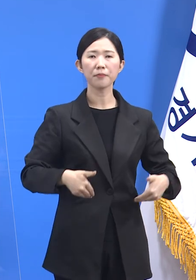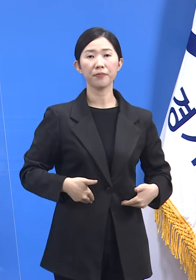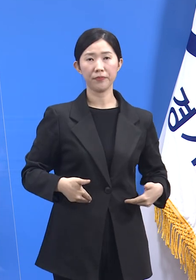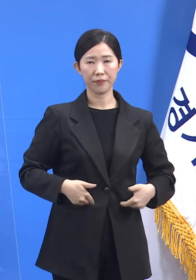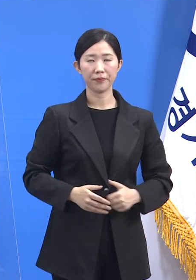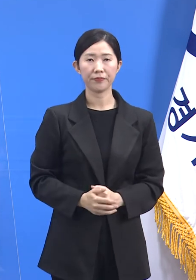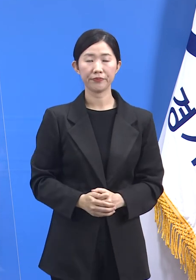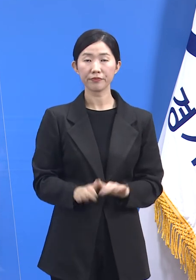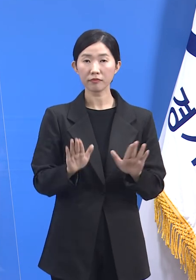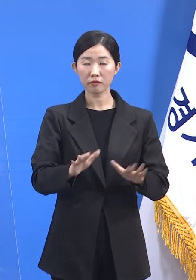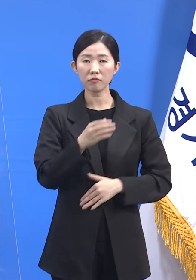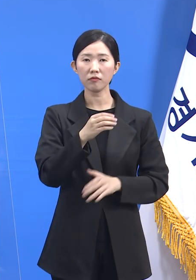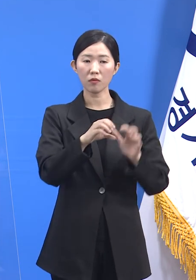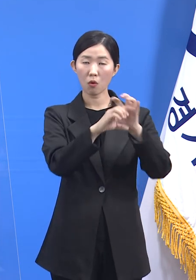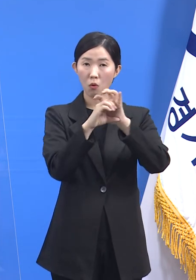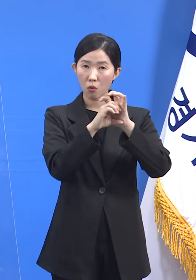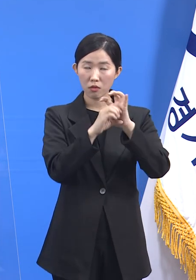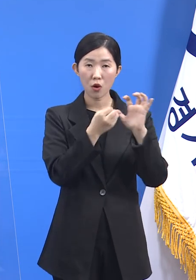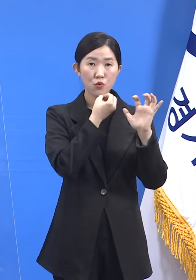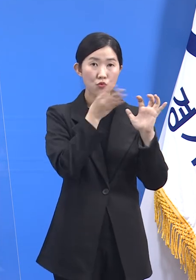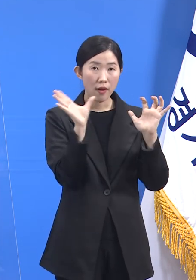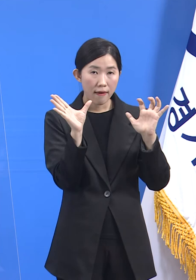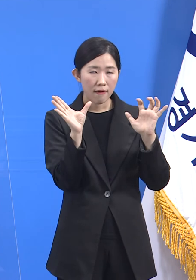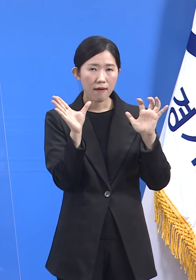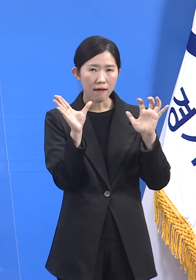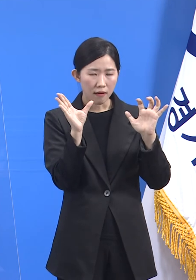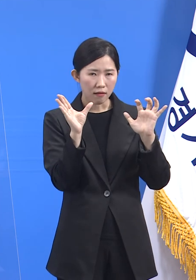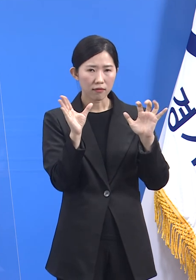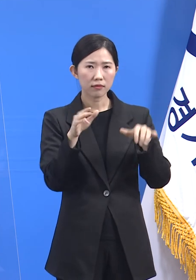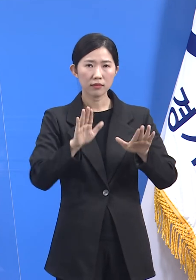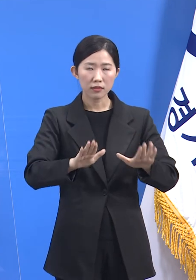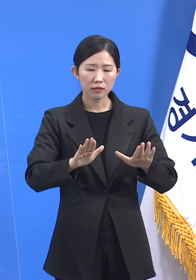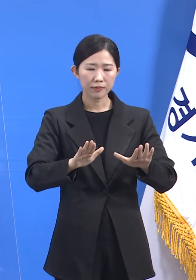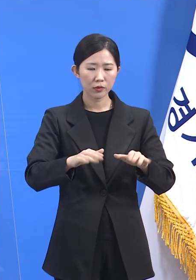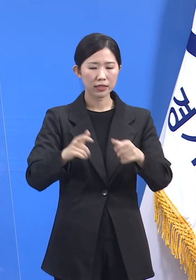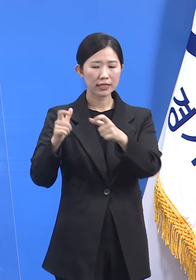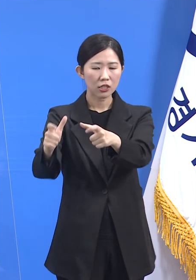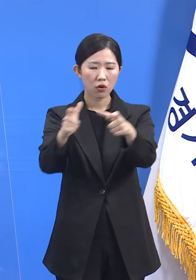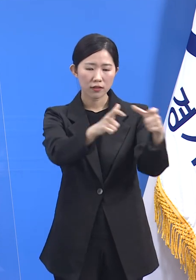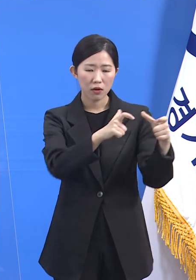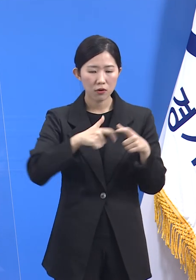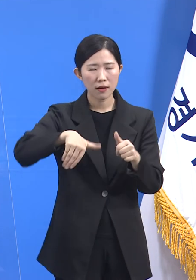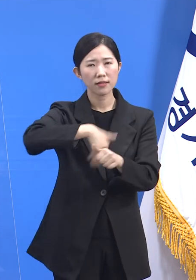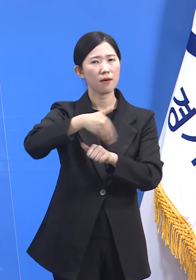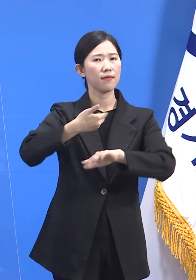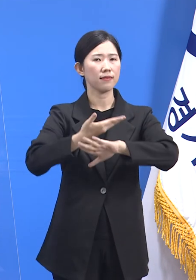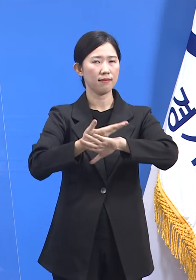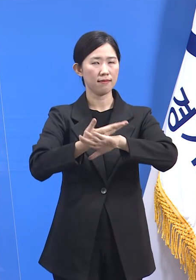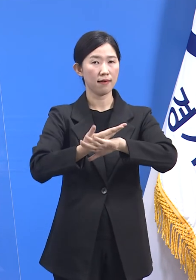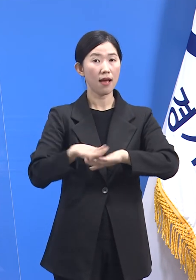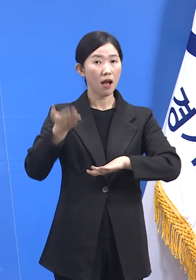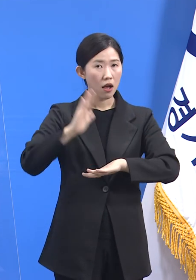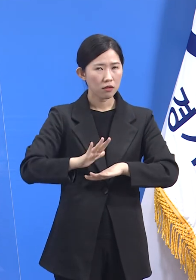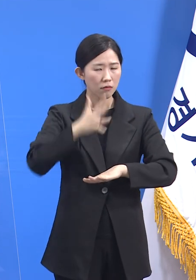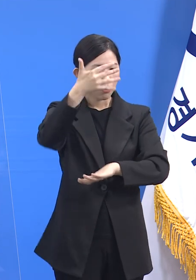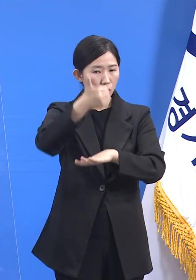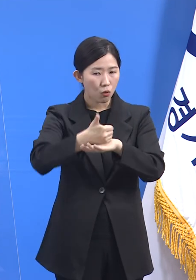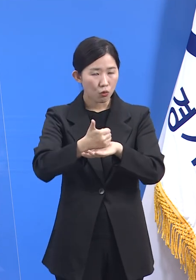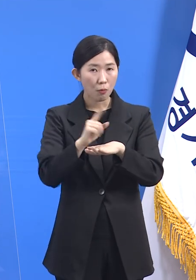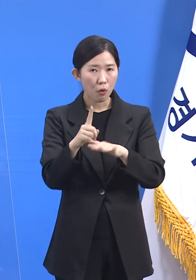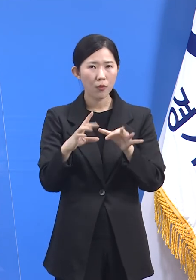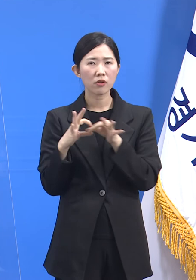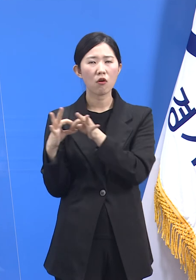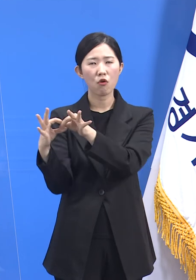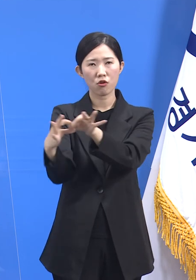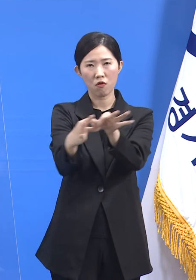코로나19 유행의 시간은 각 지역마다 다른 속도로 흘러갑니다. 그렇지만 결국은 서로 연결되고 영향을